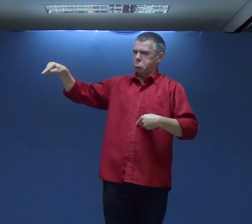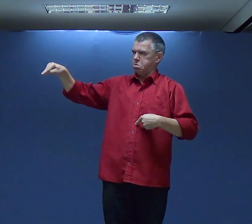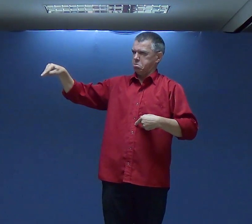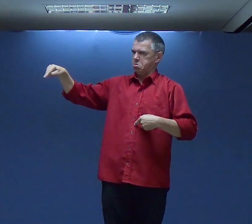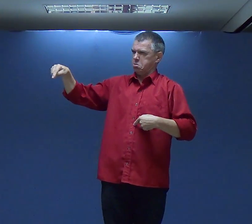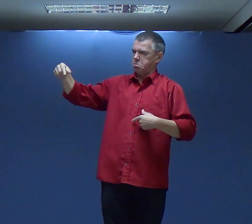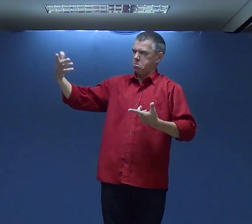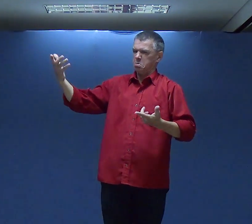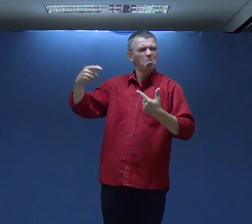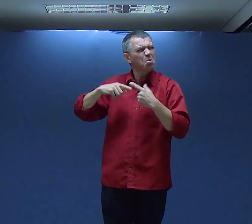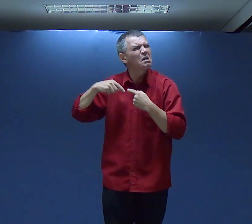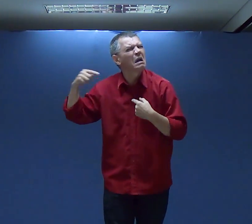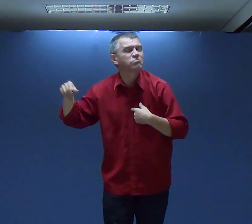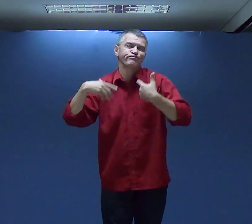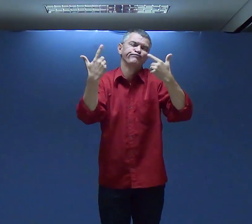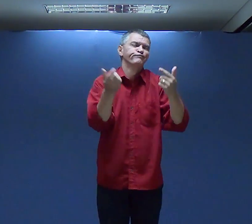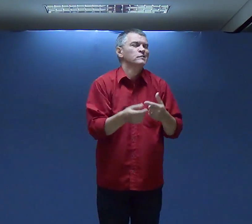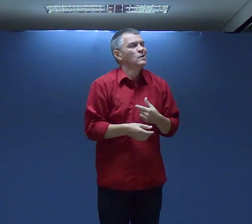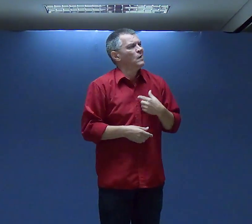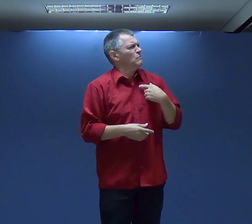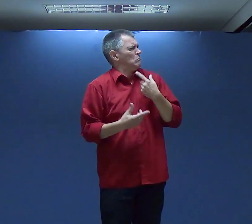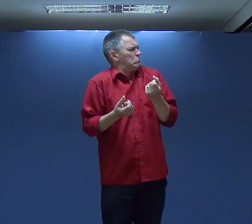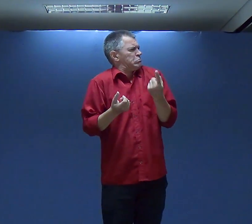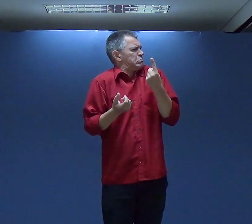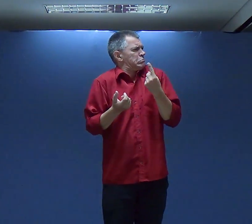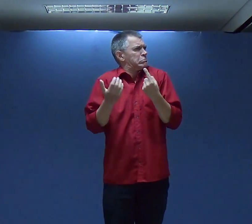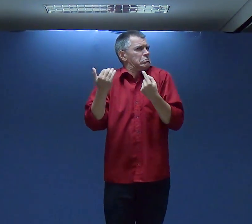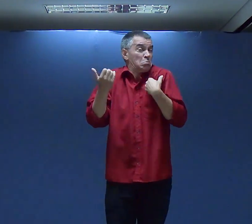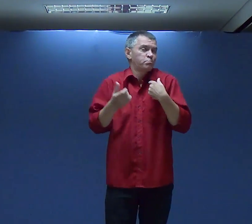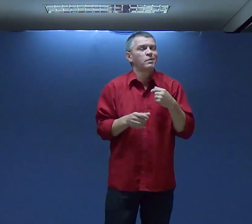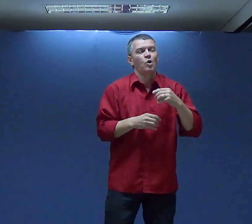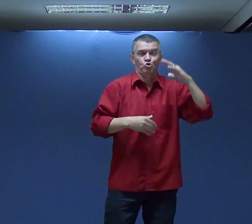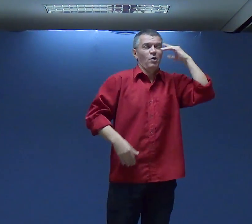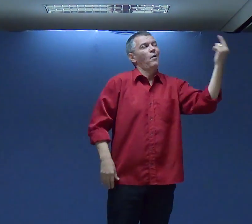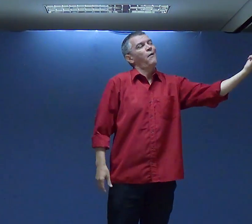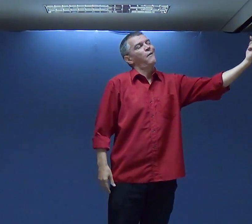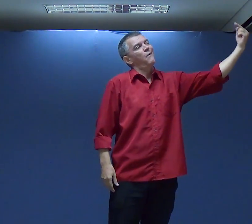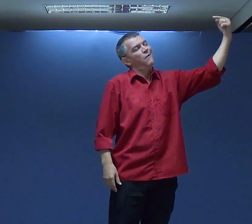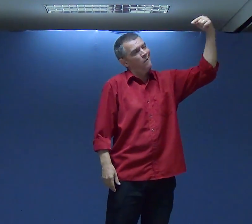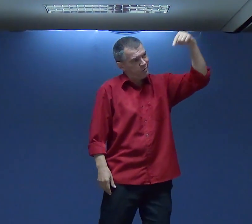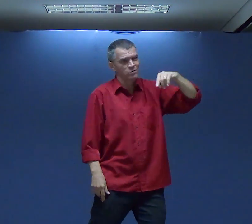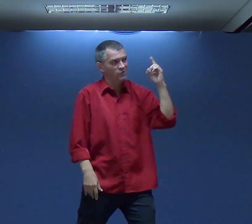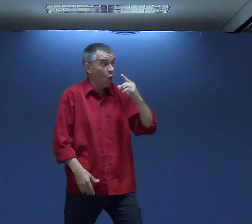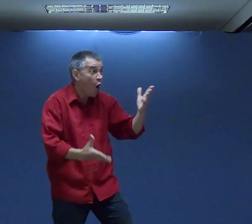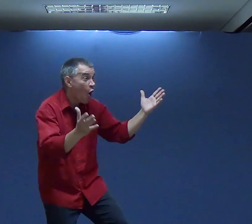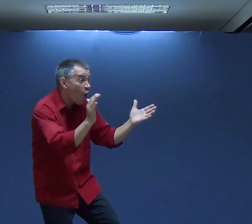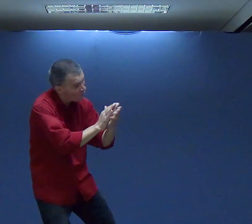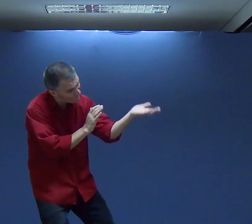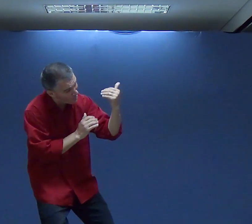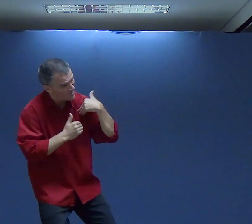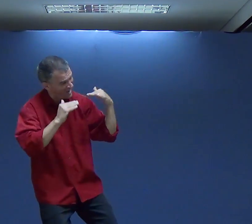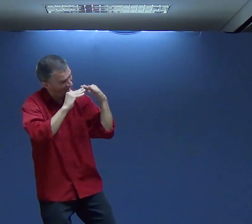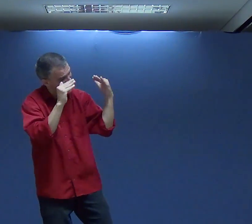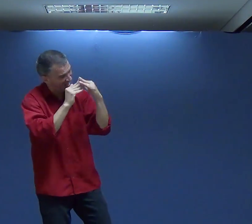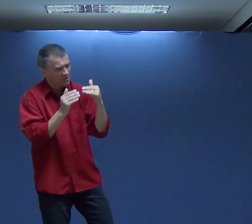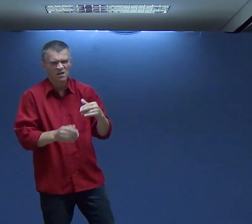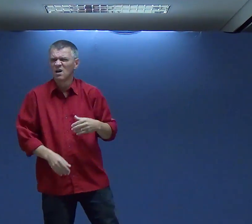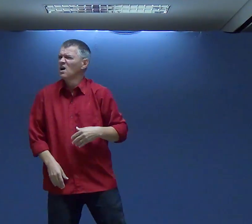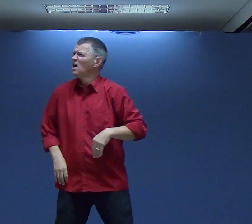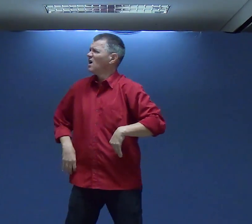chamou O eu vou fazer? Ah O que? Achou estranho E aquele homem Foi Aceitou O convite De